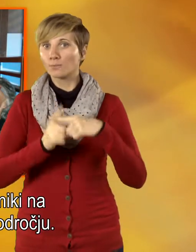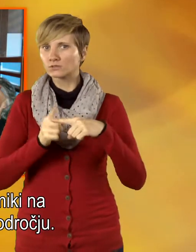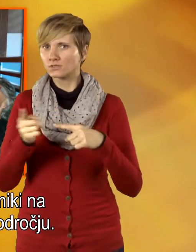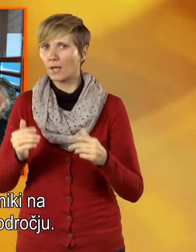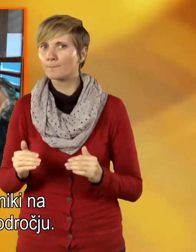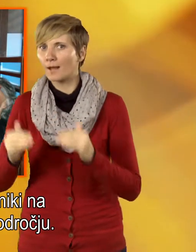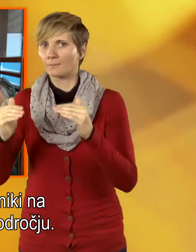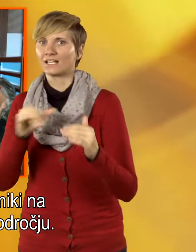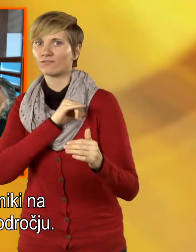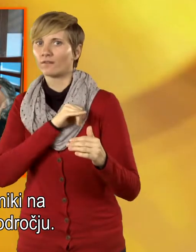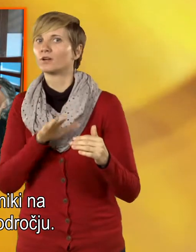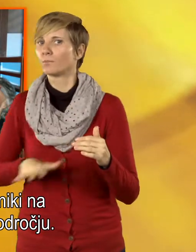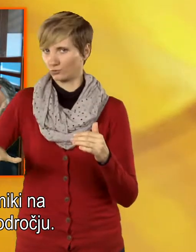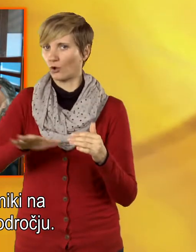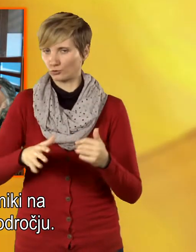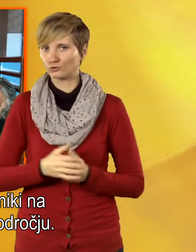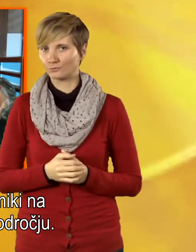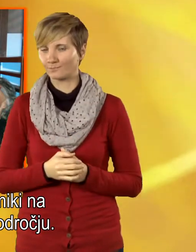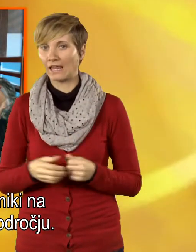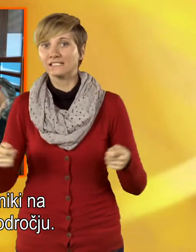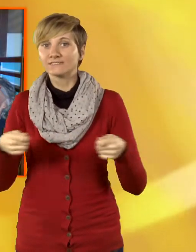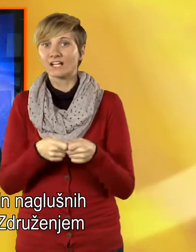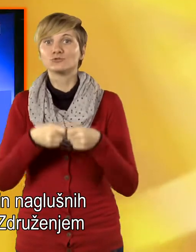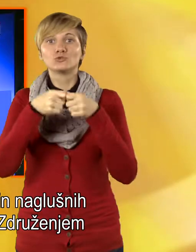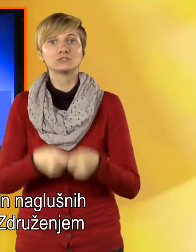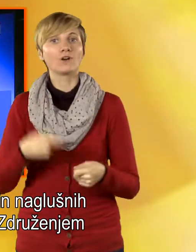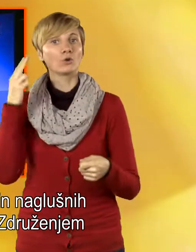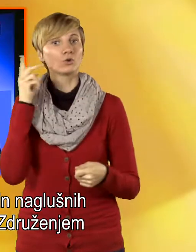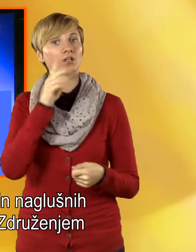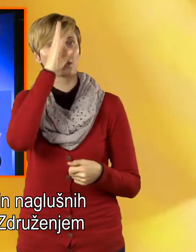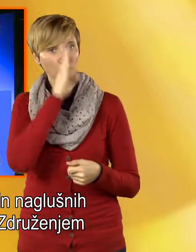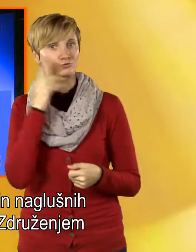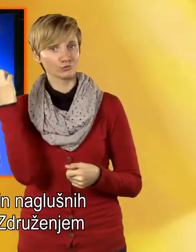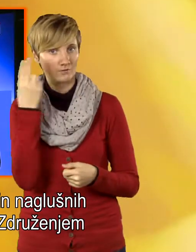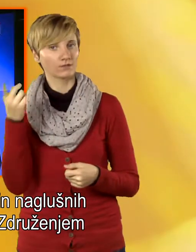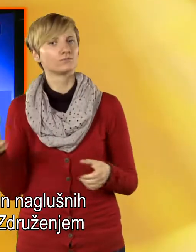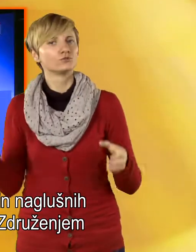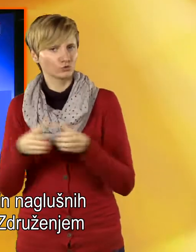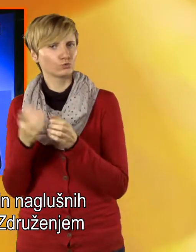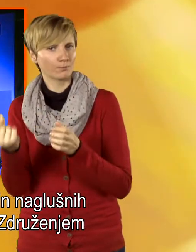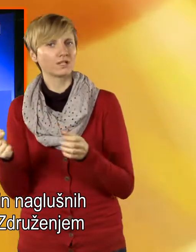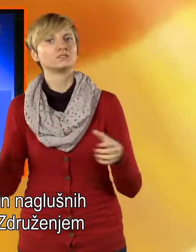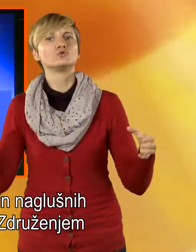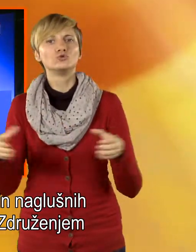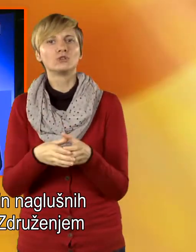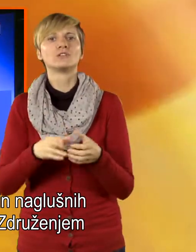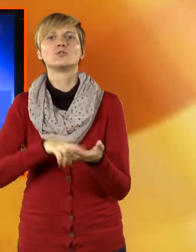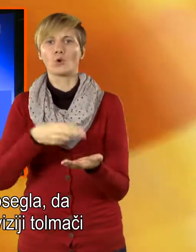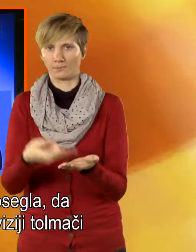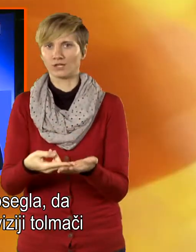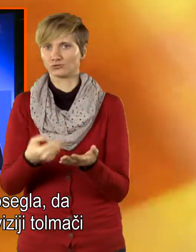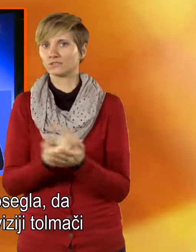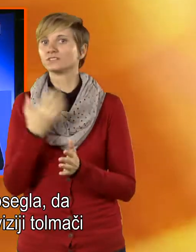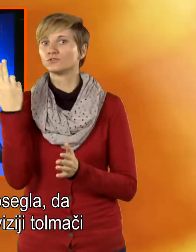Pozitivni so premiki na informacijskem področju. Zveza društev gluhih in naglušnih Slovenije je skupaj z Združenjem